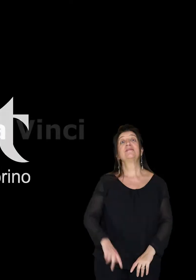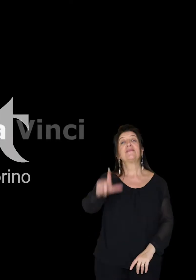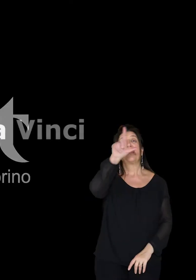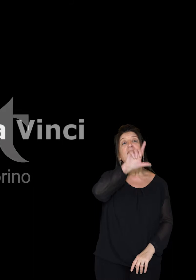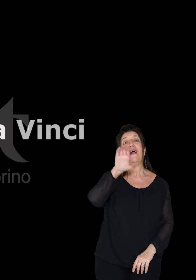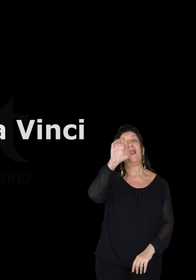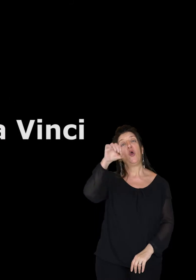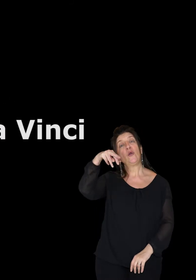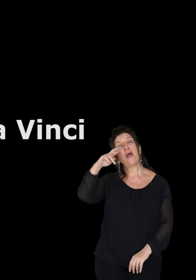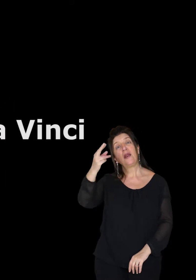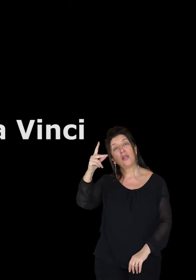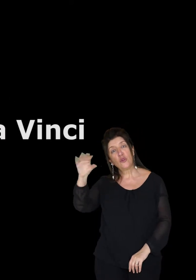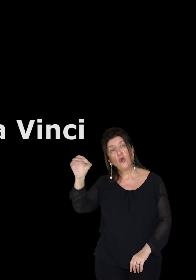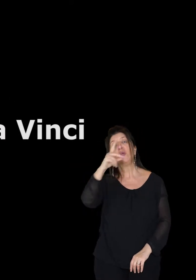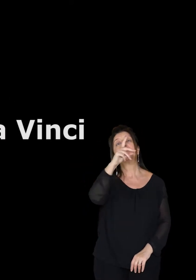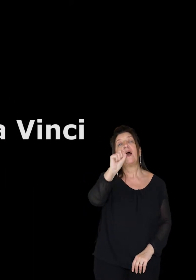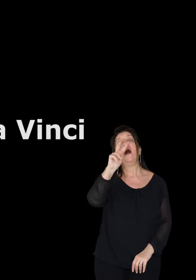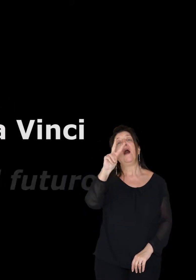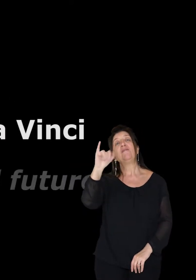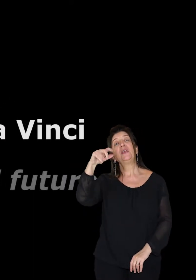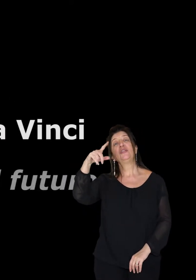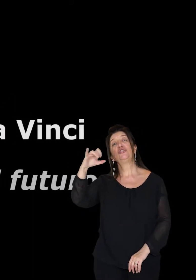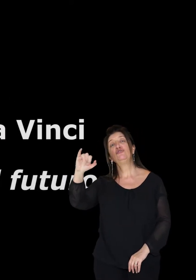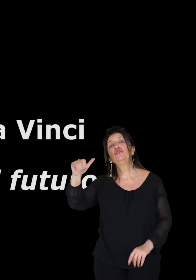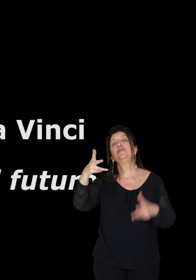Leonardo da Vinci, disegnare il futuro,